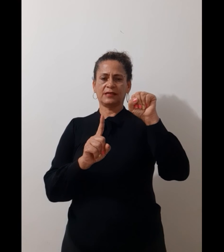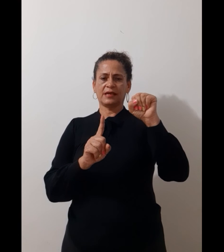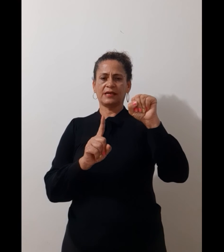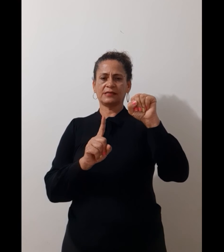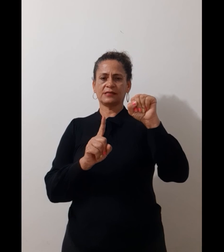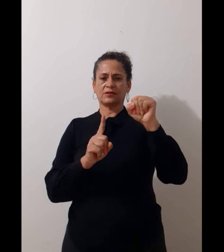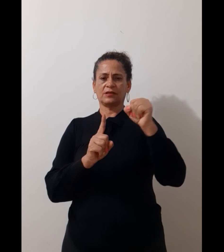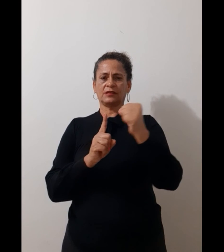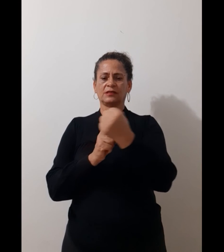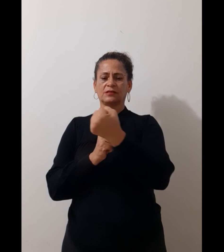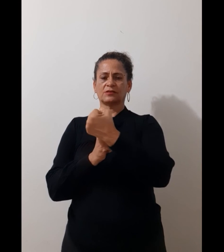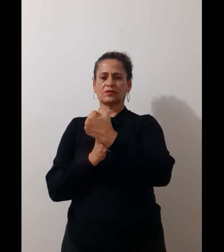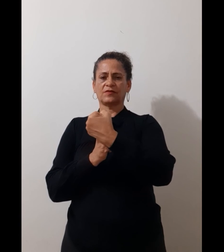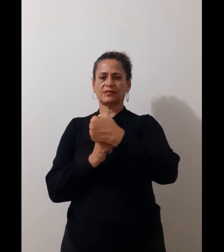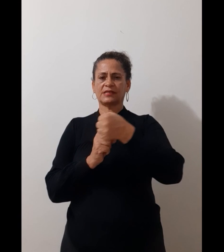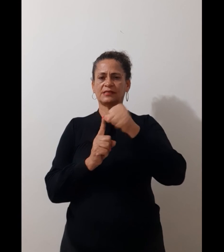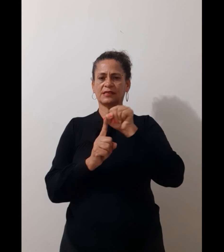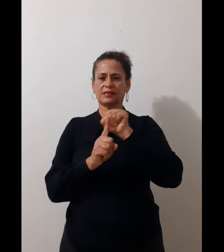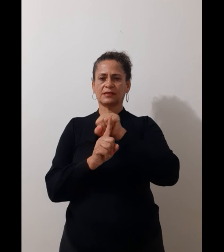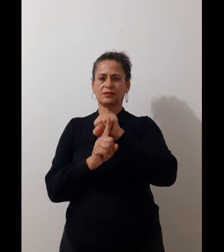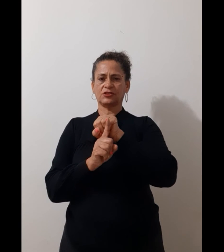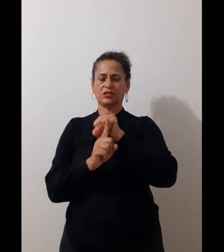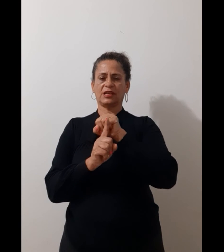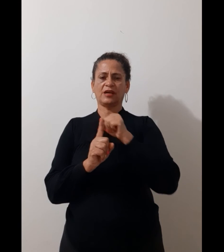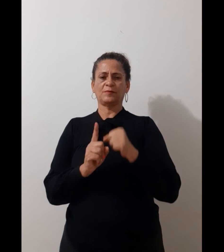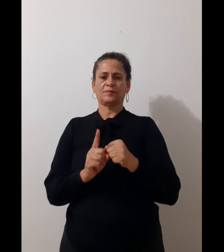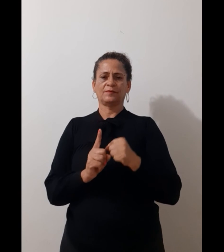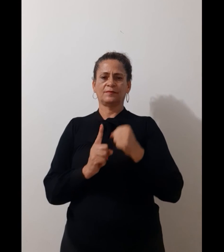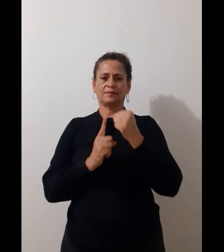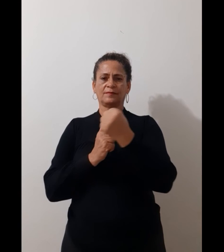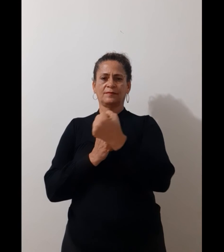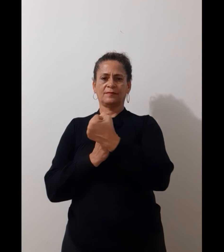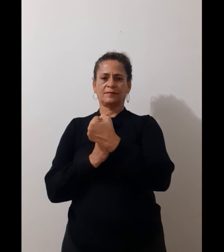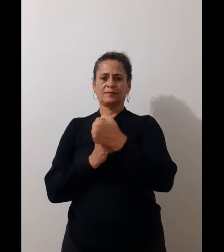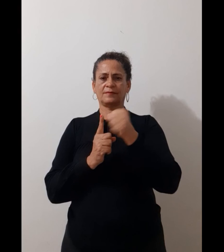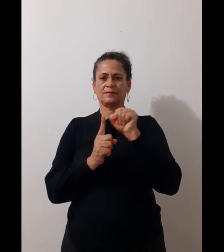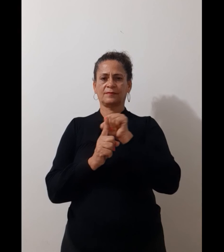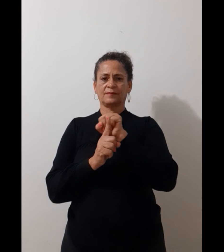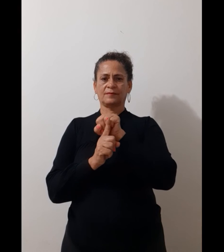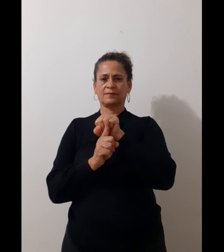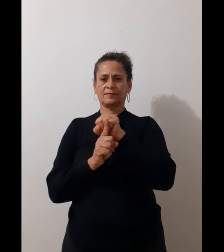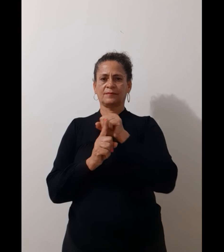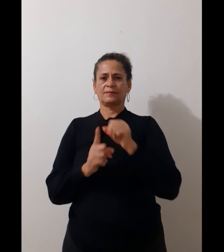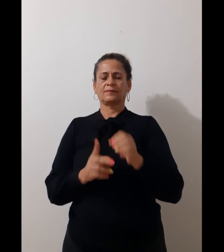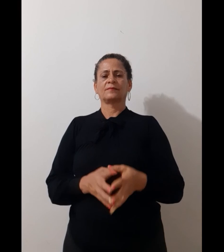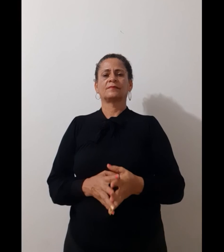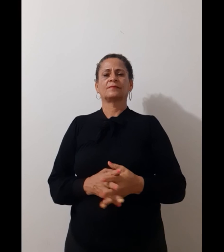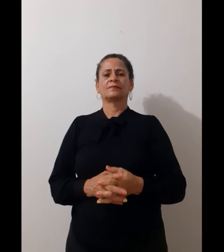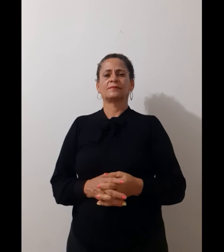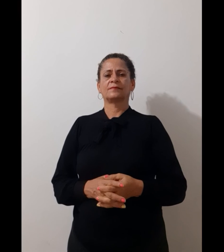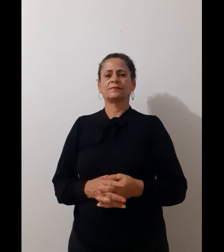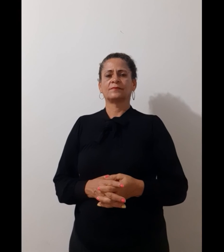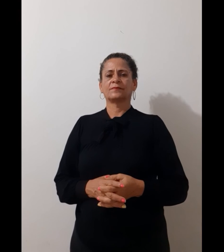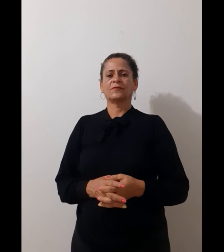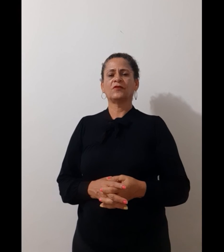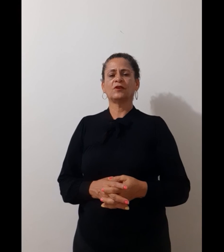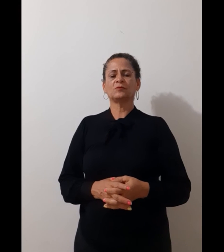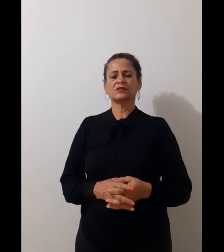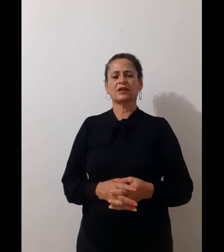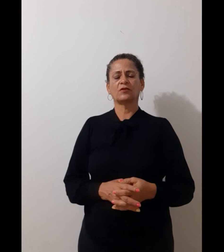agora